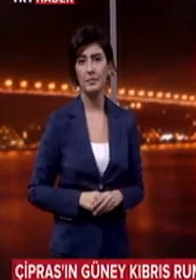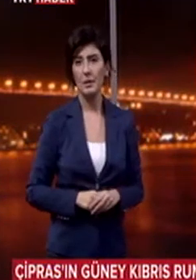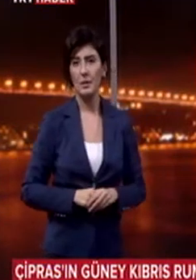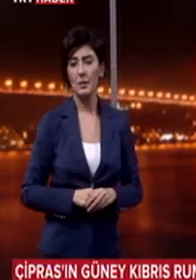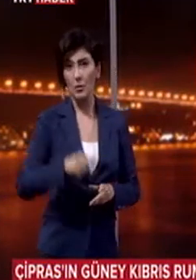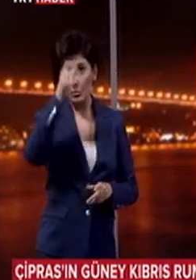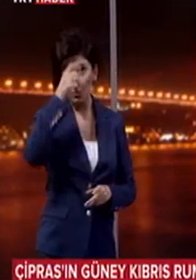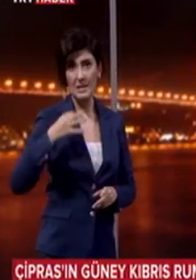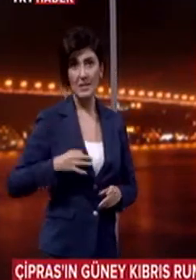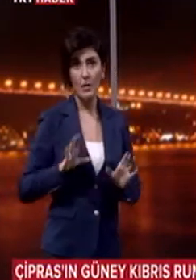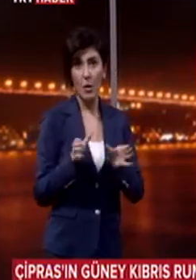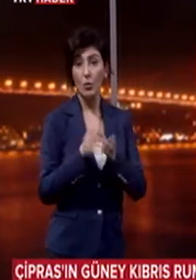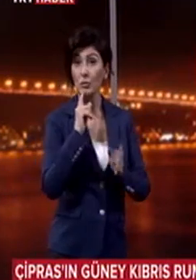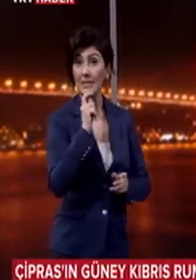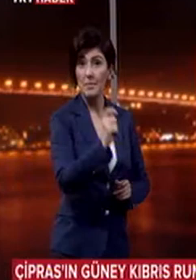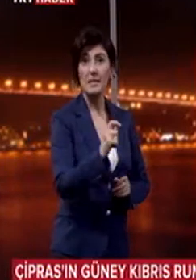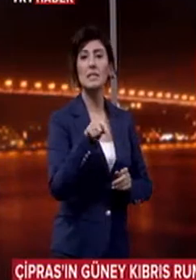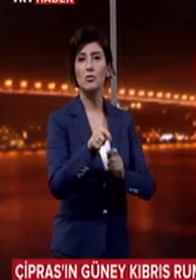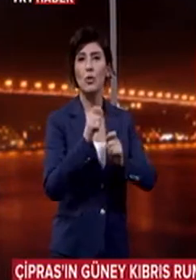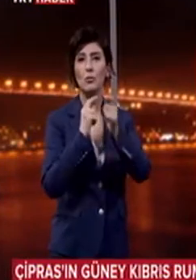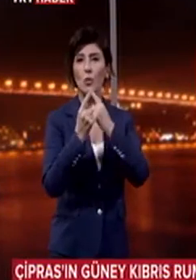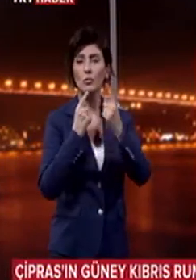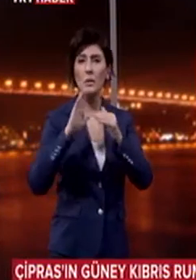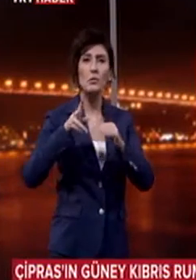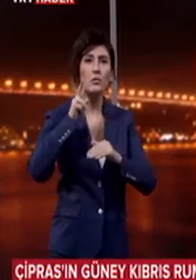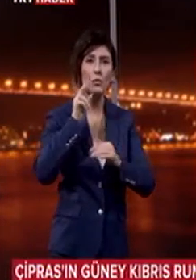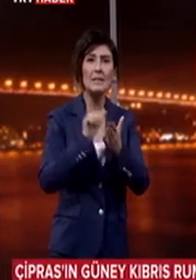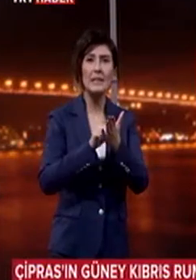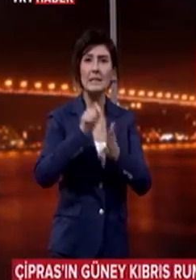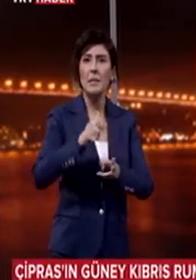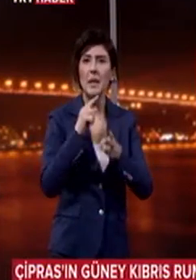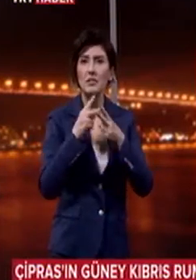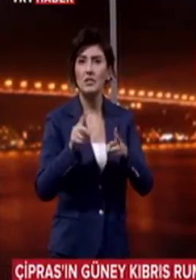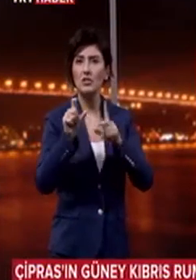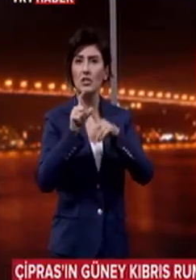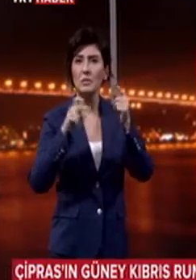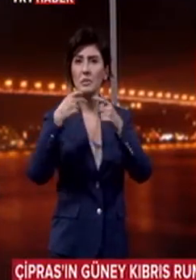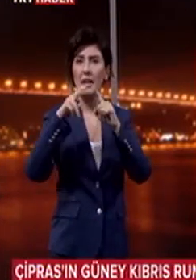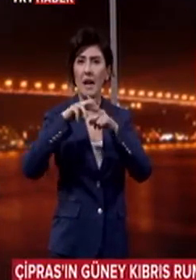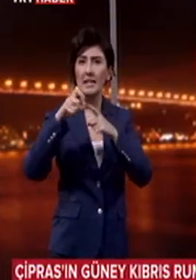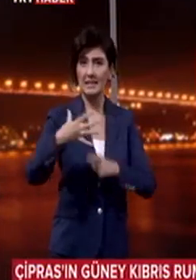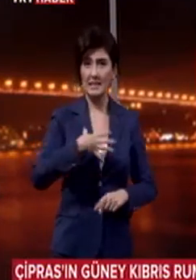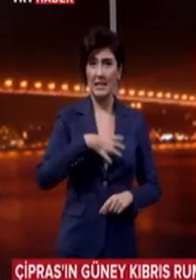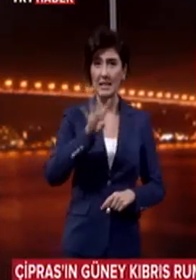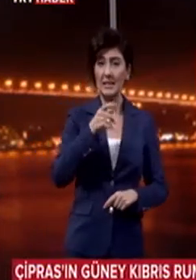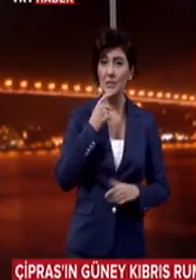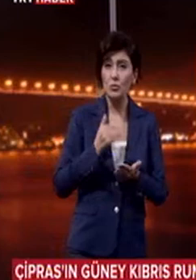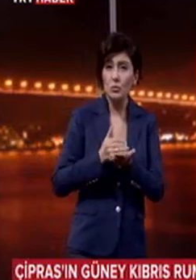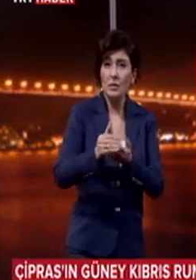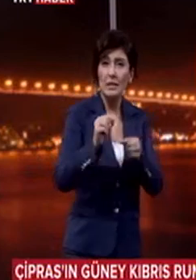Türk sivil örgüt temsilcileri, görüşme sonunda gazetecilere yaptıkları açıklamada Tsipras'ın kendilerine 40 yıldır süren Kıbrıs sorununun